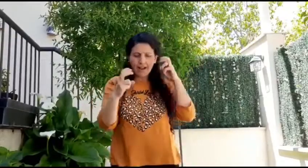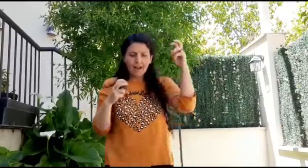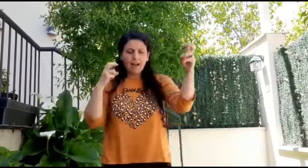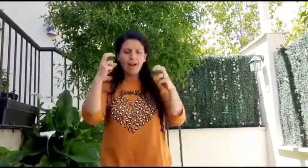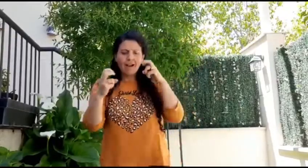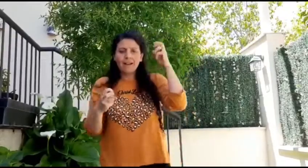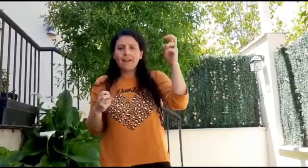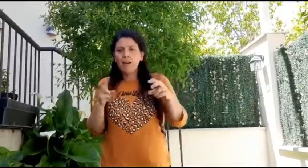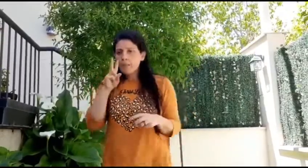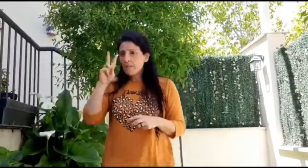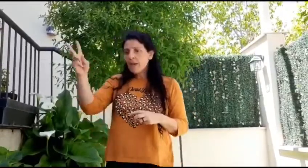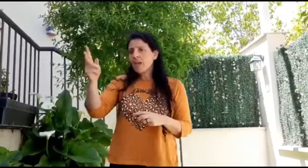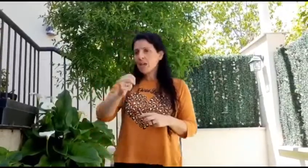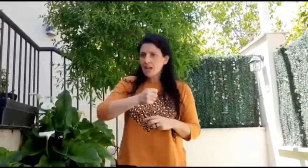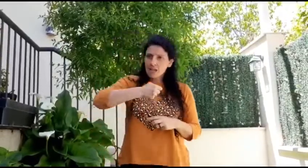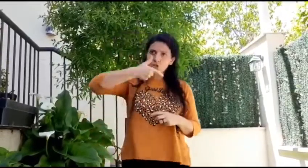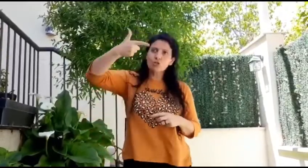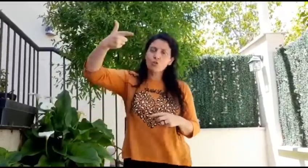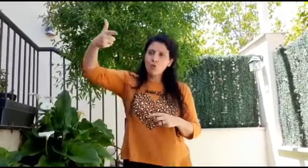ver el sol